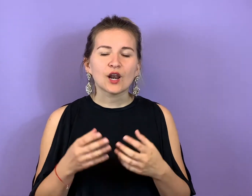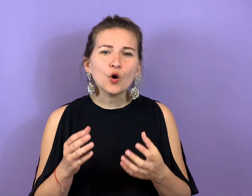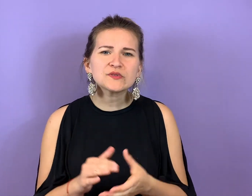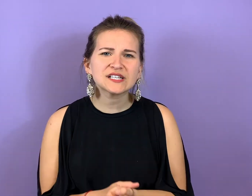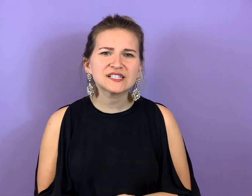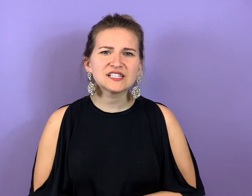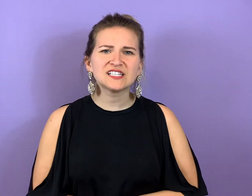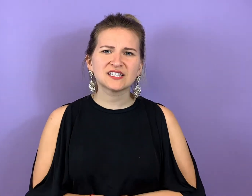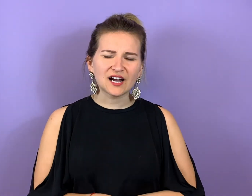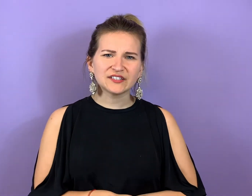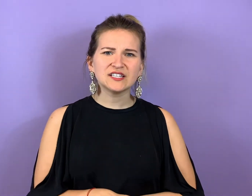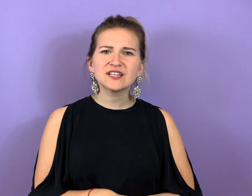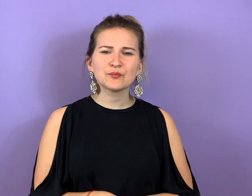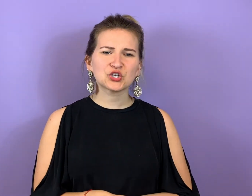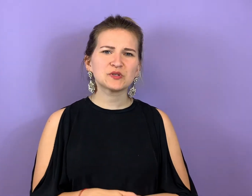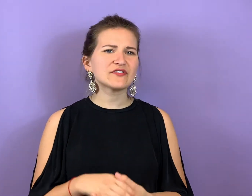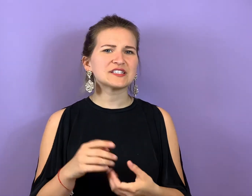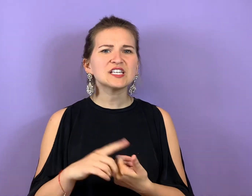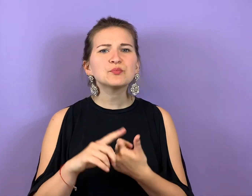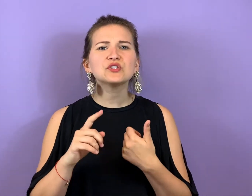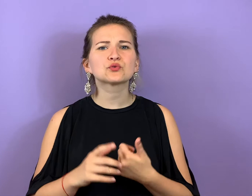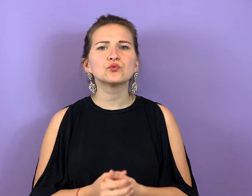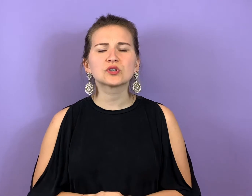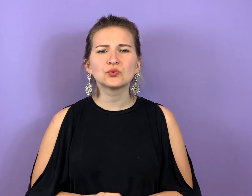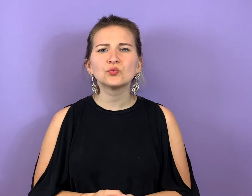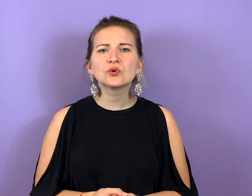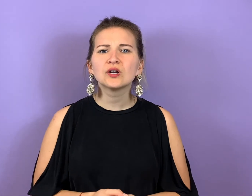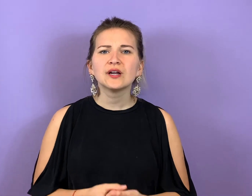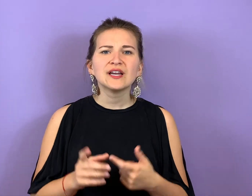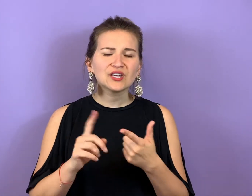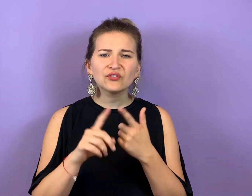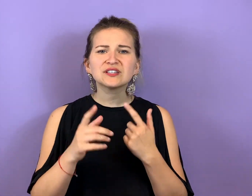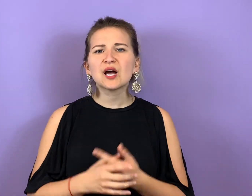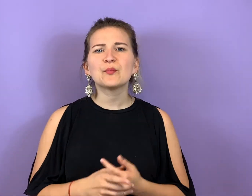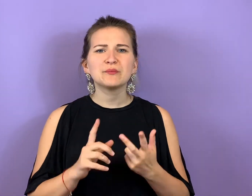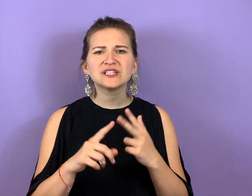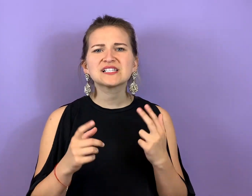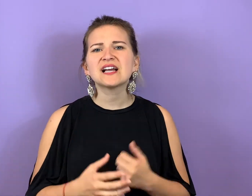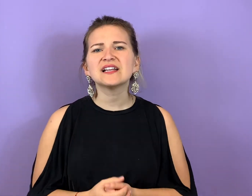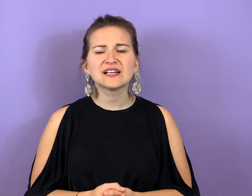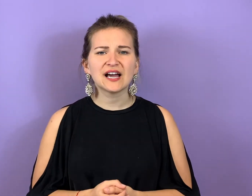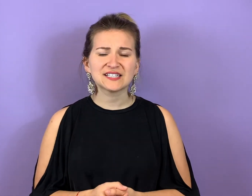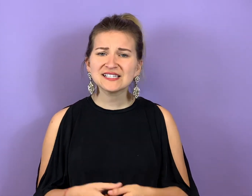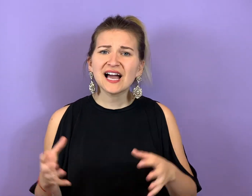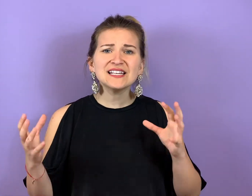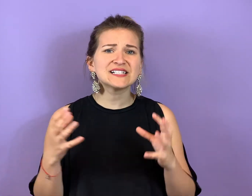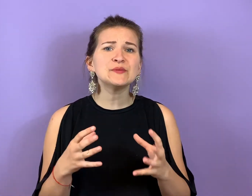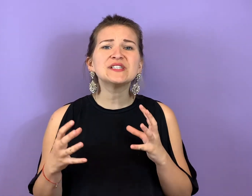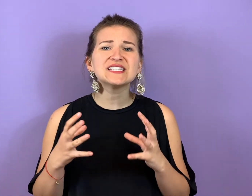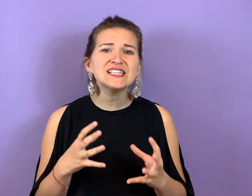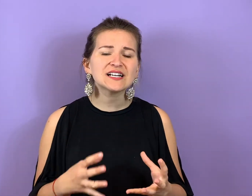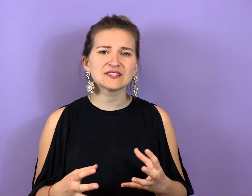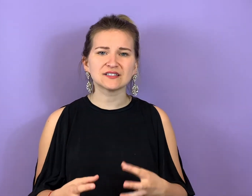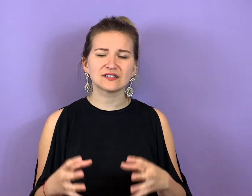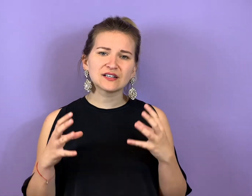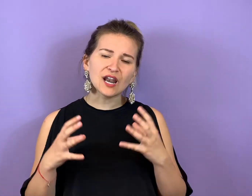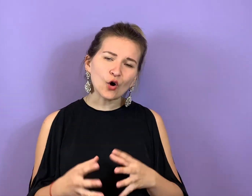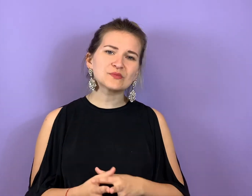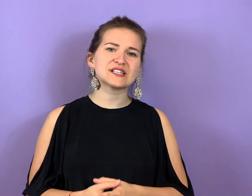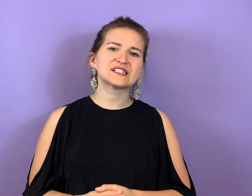Glaubenssätze, die dich daran hindern, beispielsweise, ich bin nicht gut genug, ich finde keinen Mann, Männer sind alle gleich. Das sind alles limitierende Glaubenssätze,